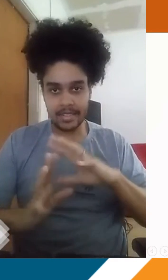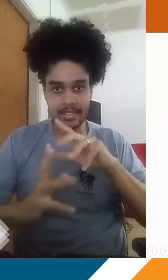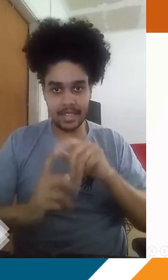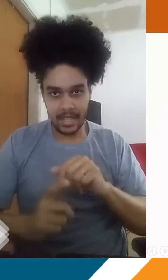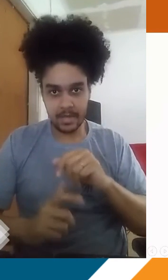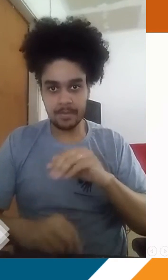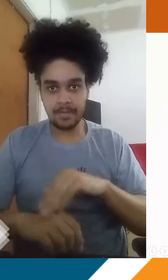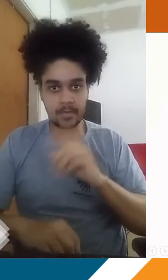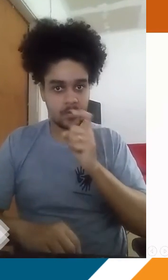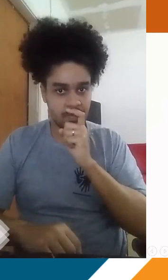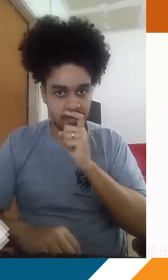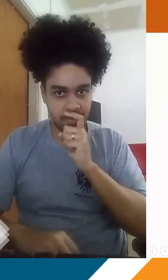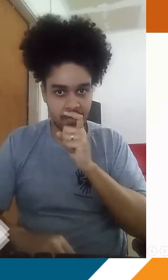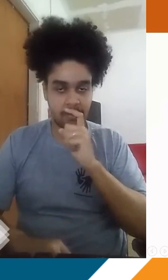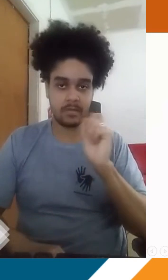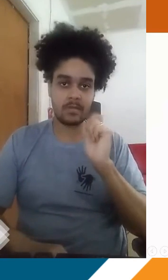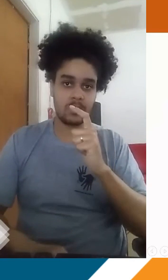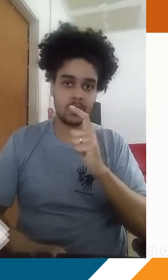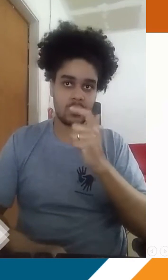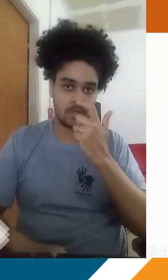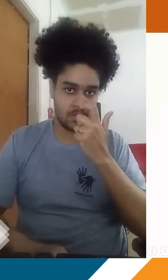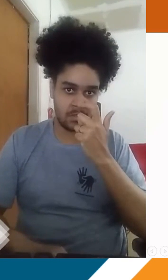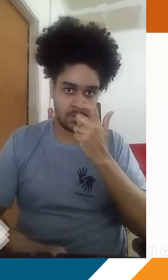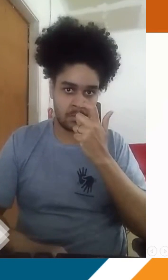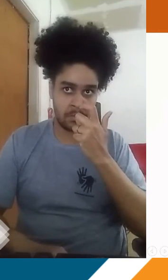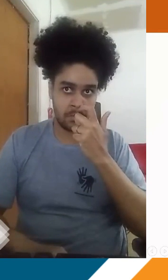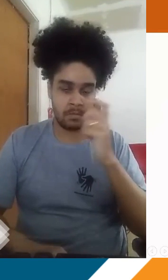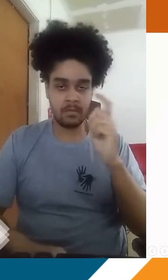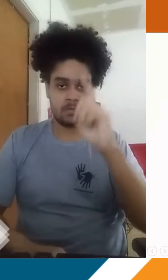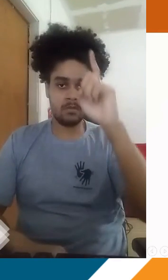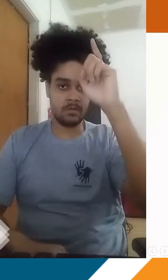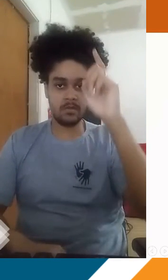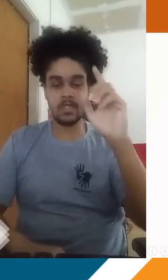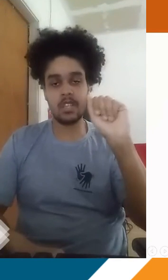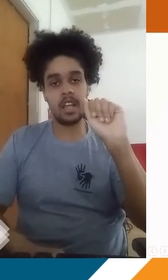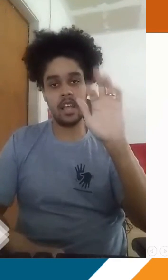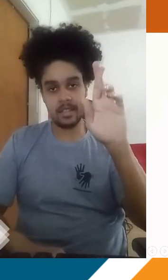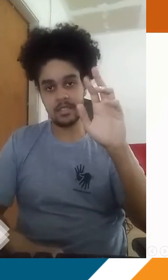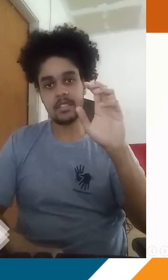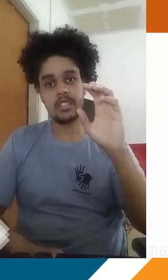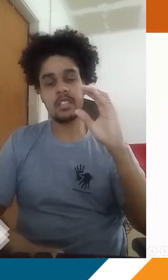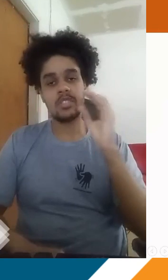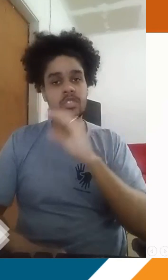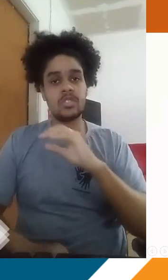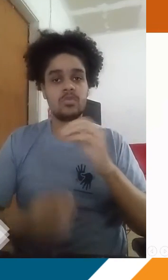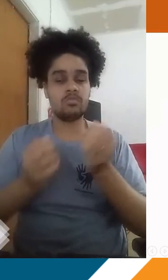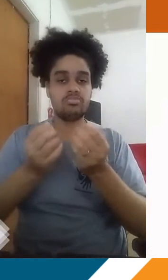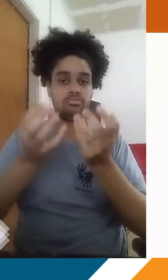superfície da Terra fica mais fria em relação à camada superior que está recebendo esse ar quente que a